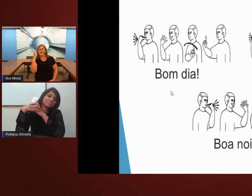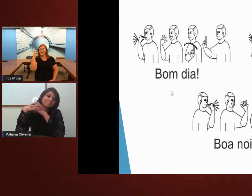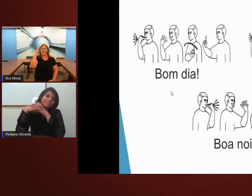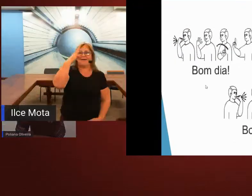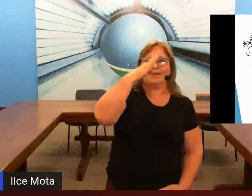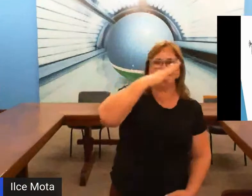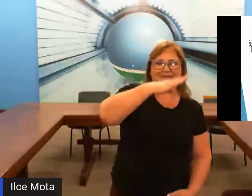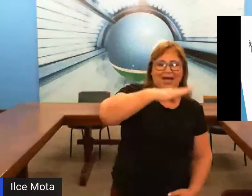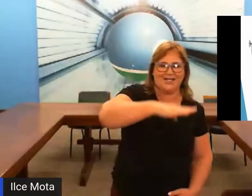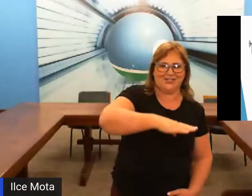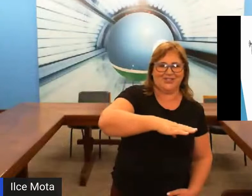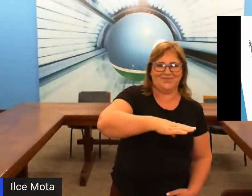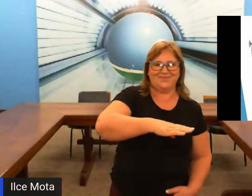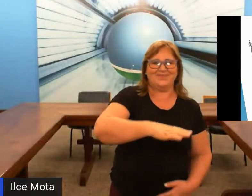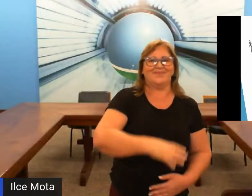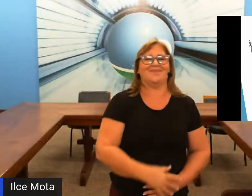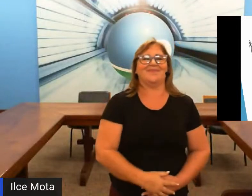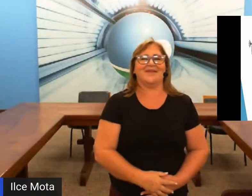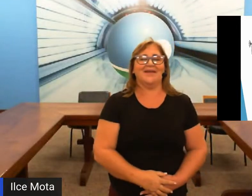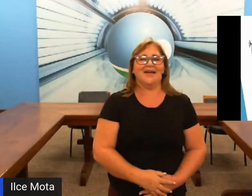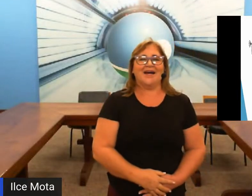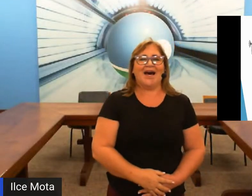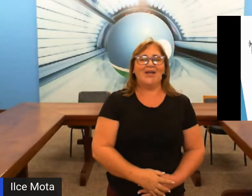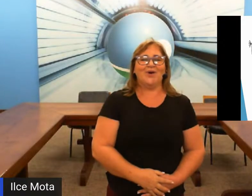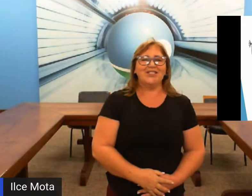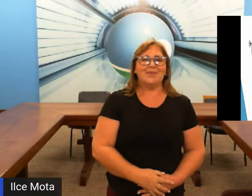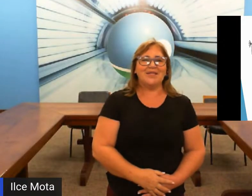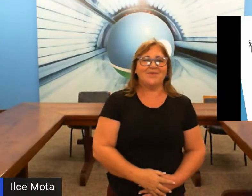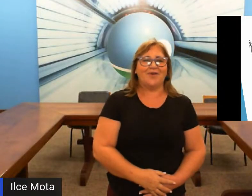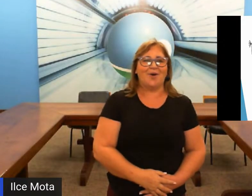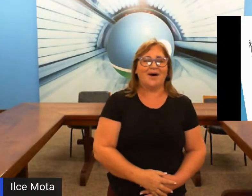tarde a noite da mesma forma